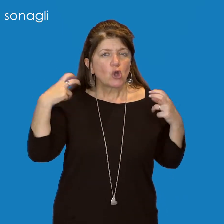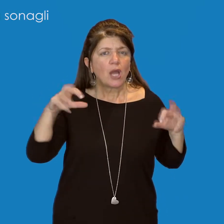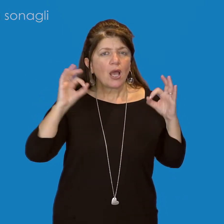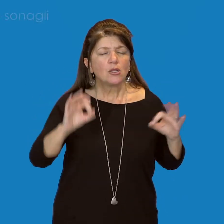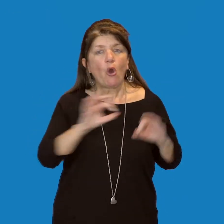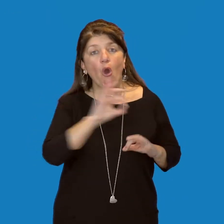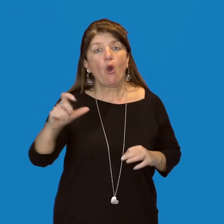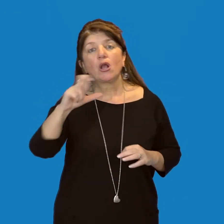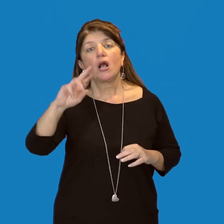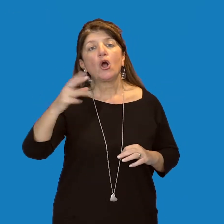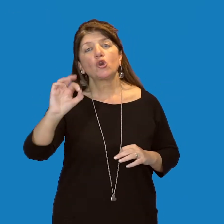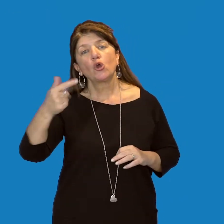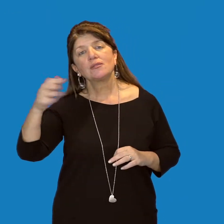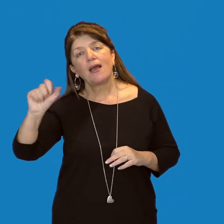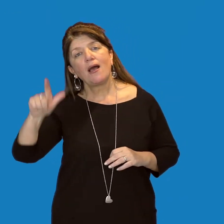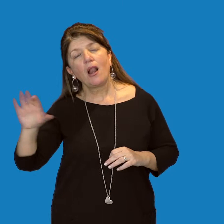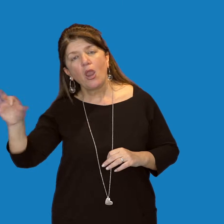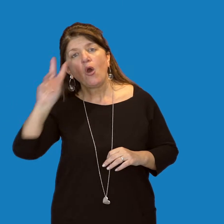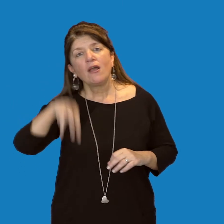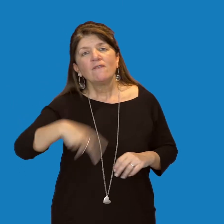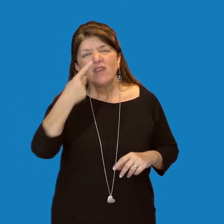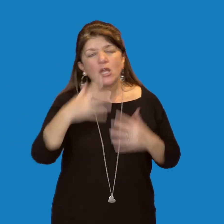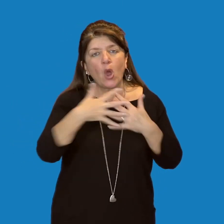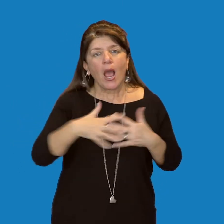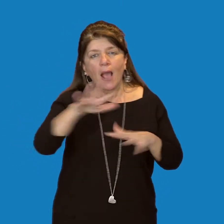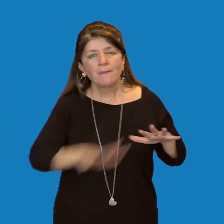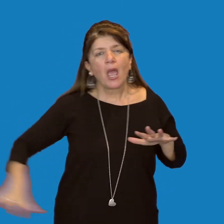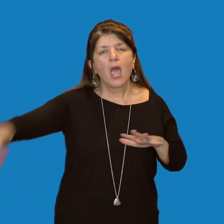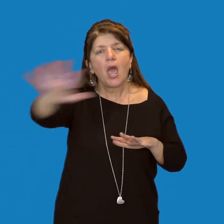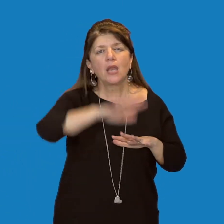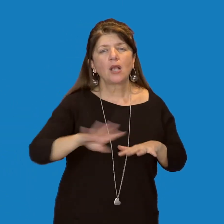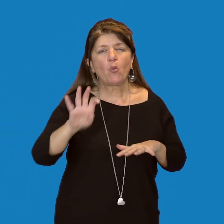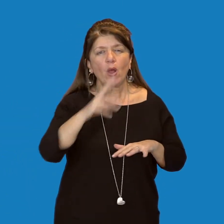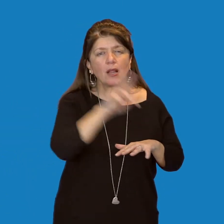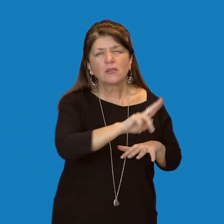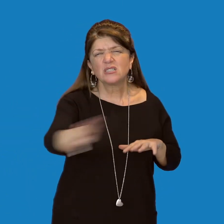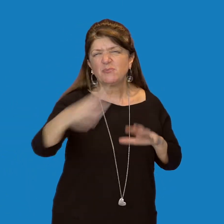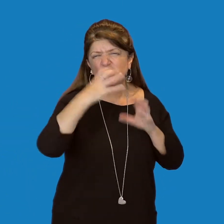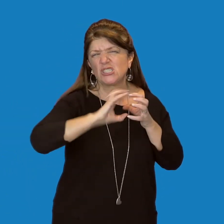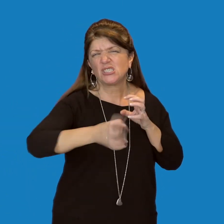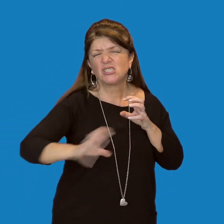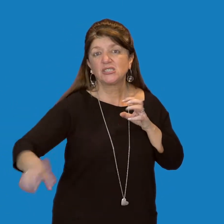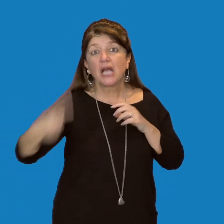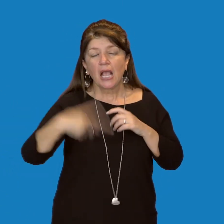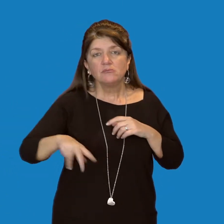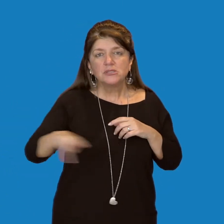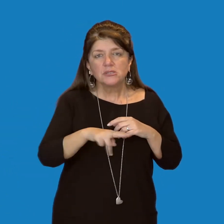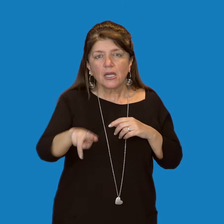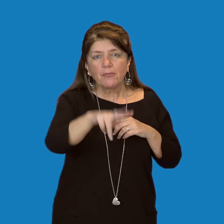crotalo, del quale ne esistono oltre 40 specie in tutte le Americhe. Questo serpente è conosciuto per la